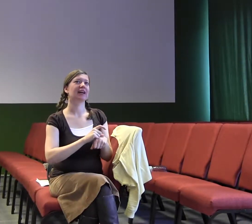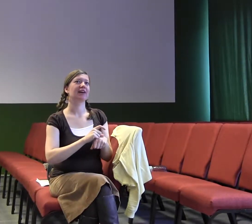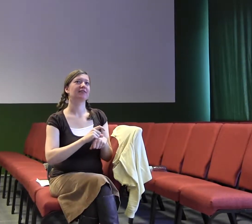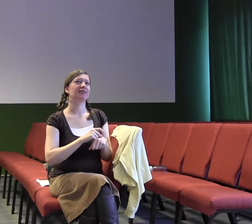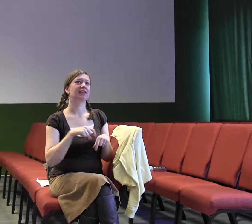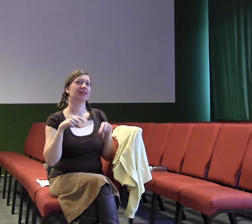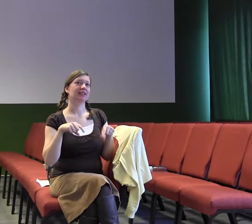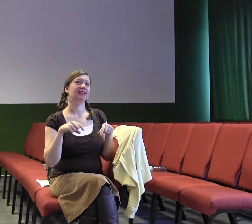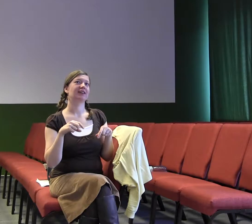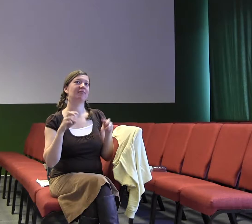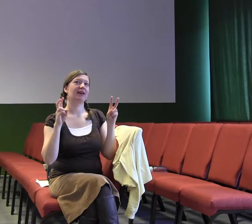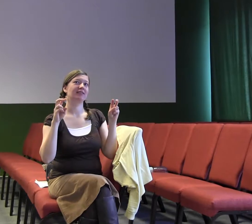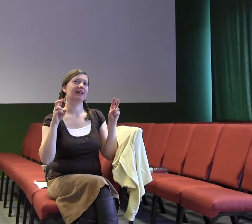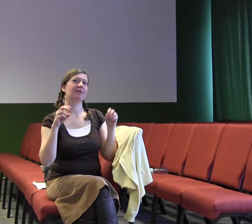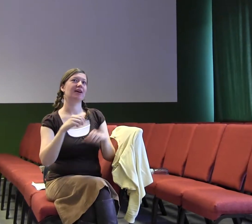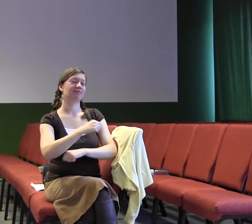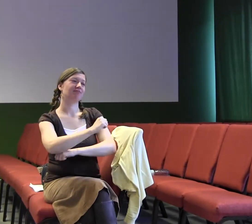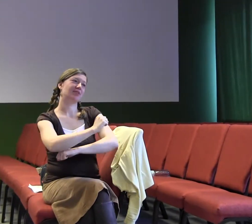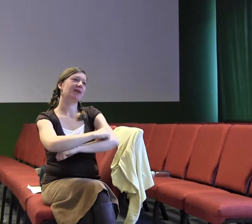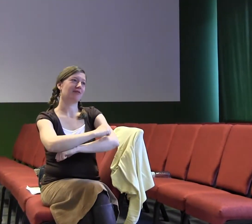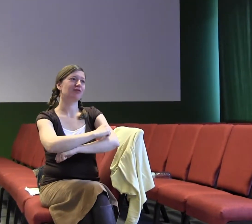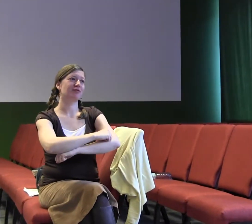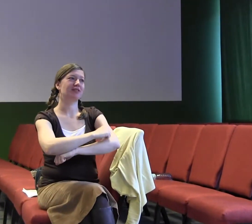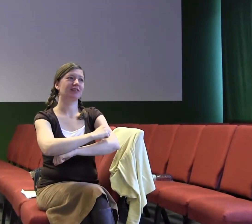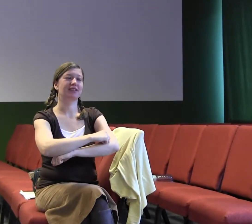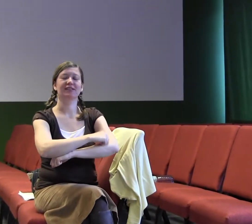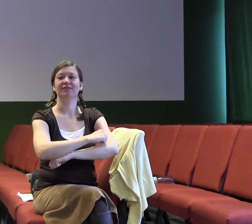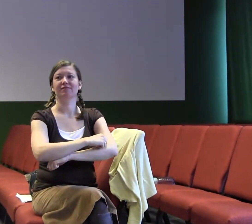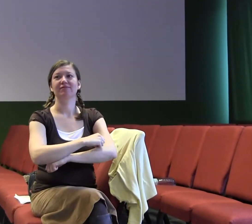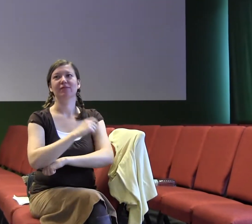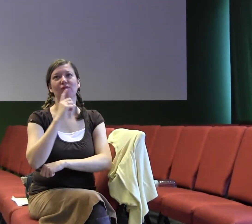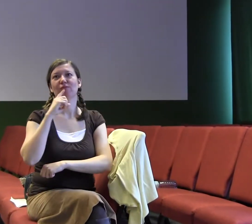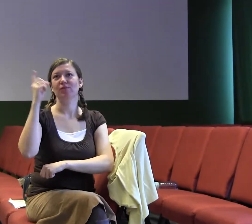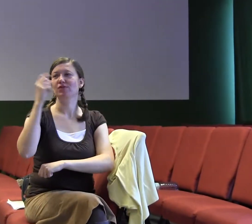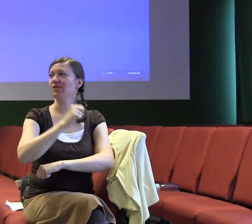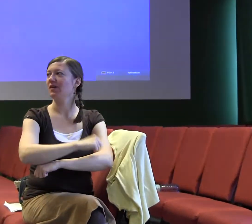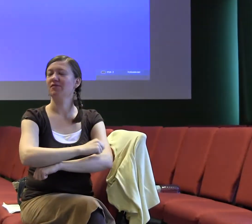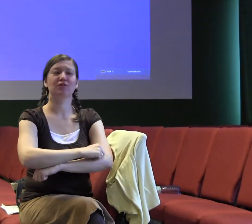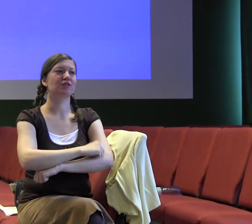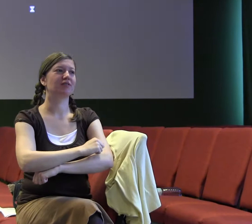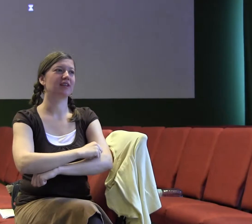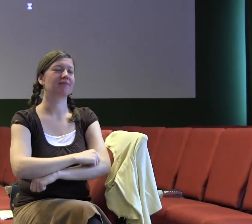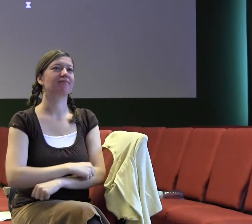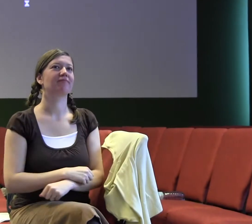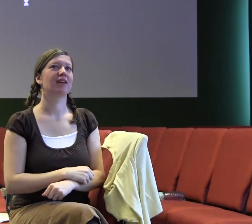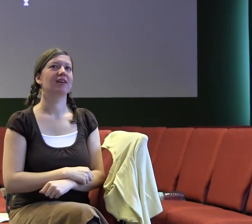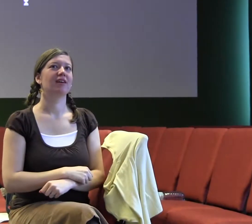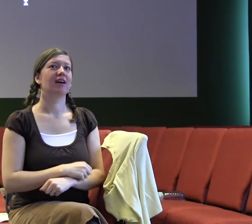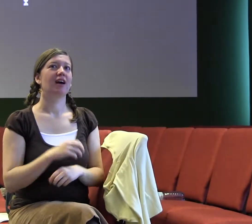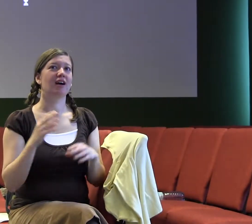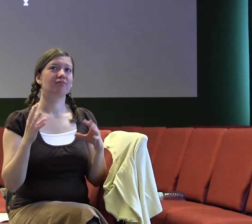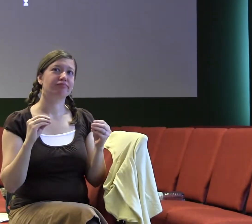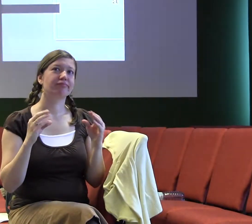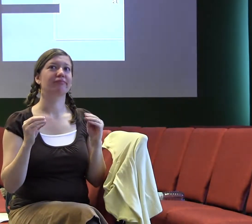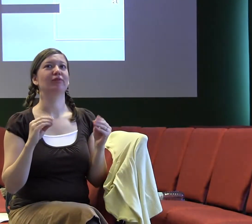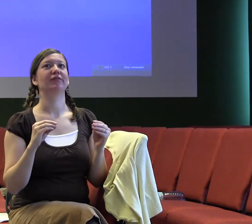máme kázání, které je nějak spojeno s tématem, které je nazváno Boží majordomus. To znamená takových zprávce, bavíme se o tom, jak